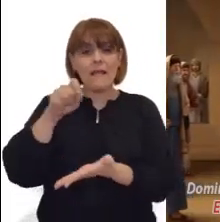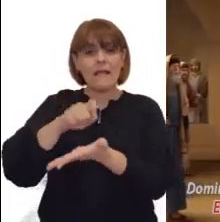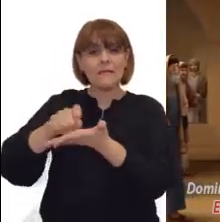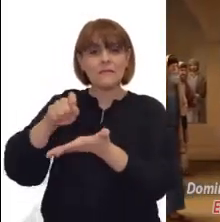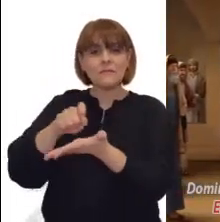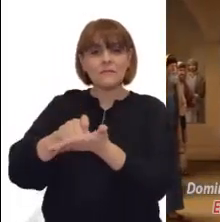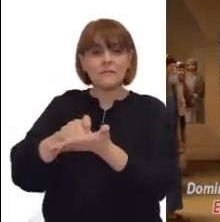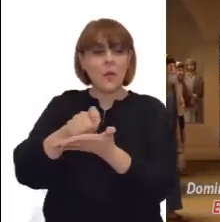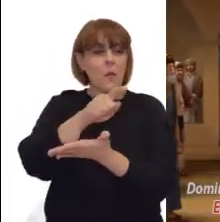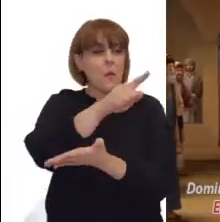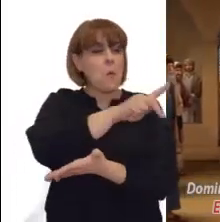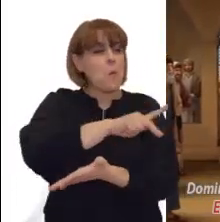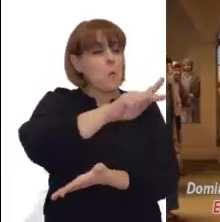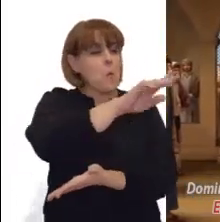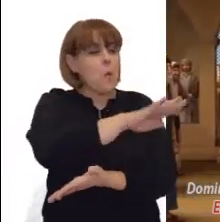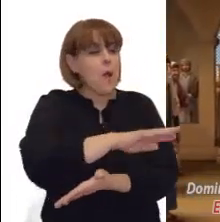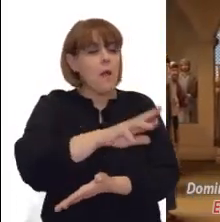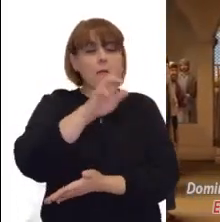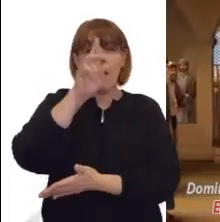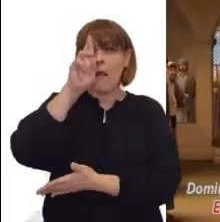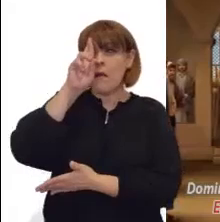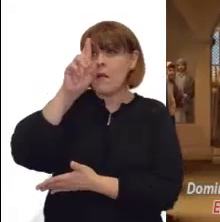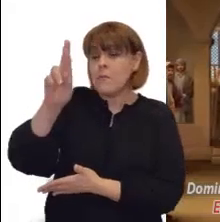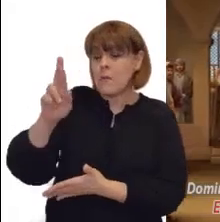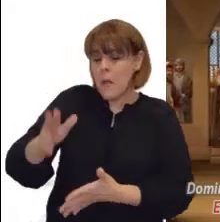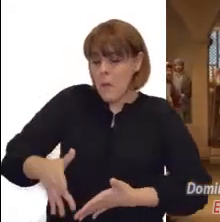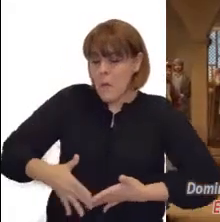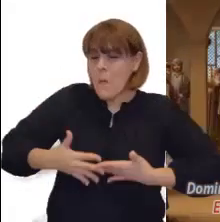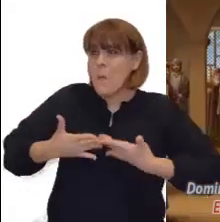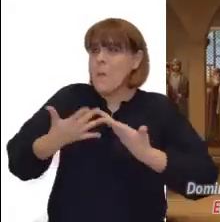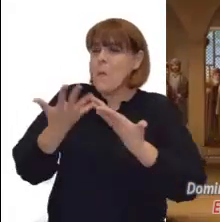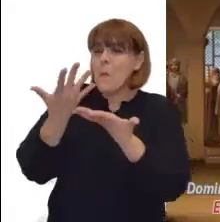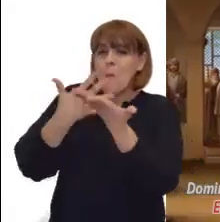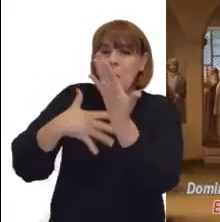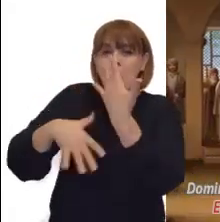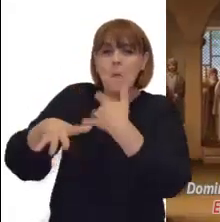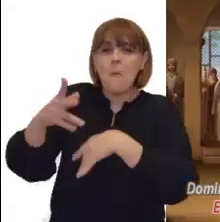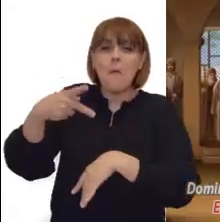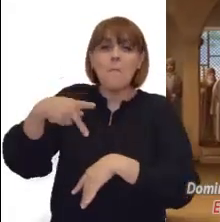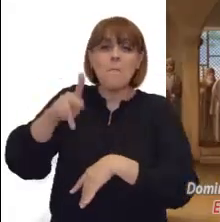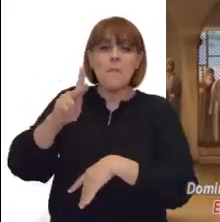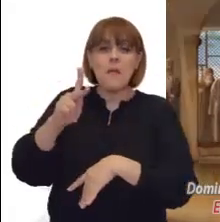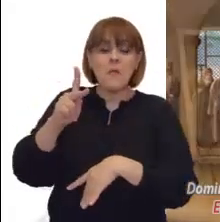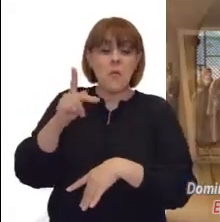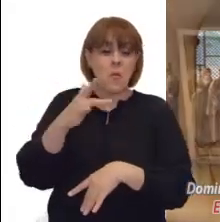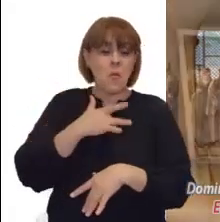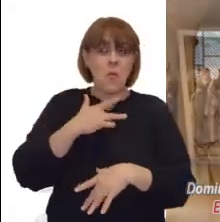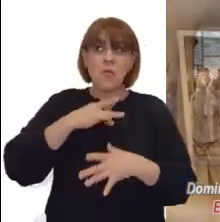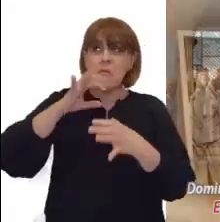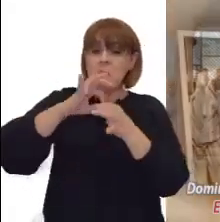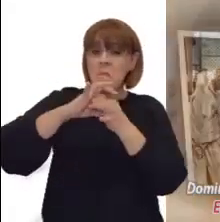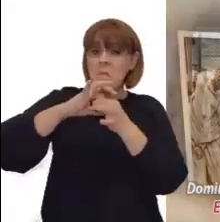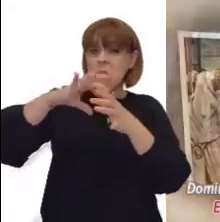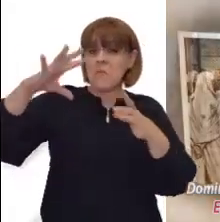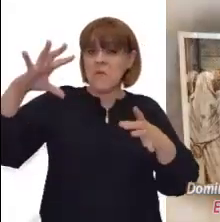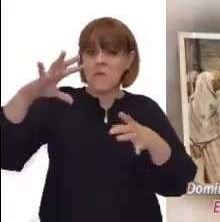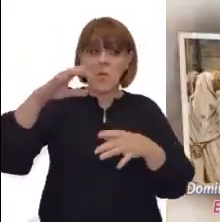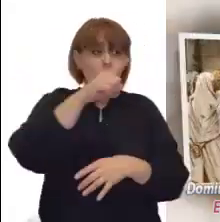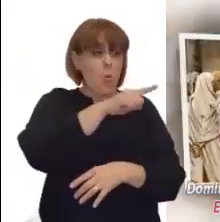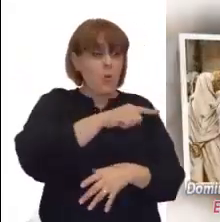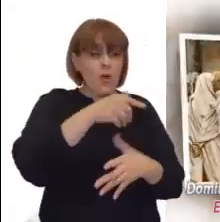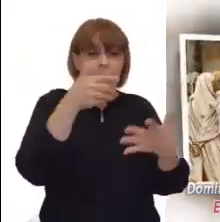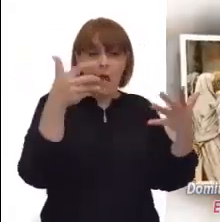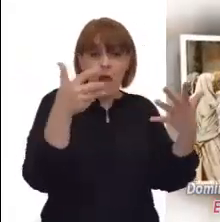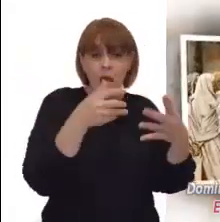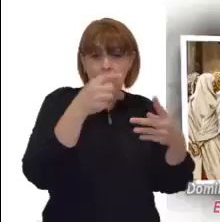Después Jesús llamó a la gente y les dijo, Escúchenme todos y entiéndanme. Nada que entre